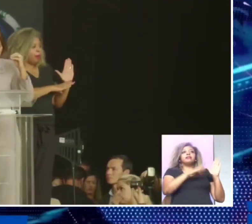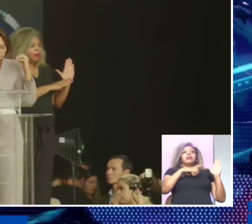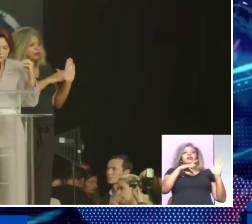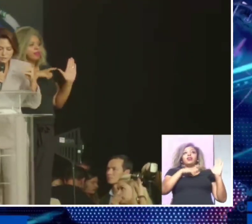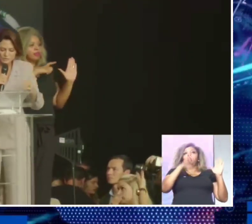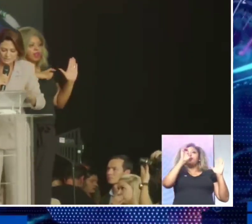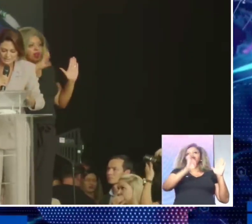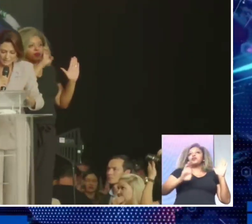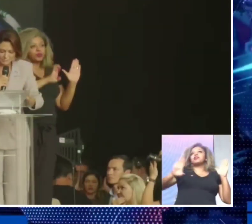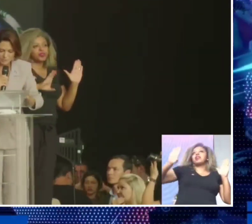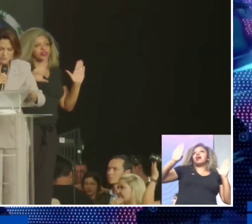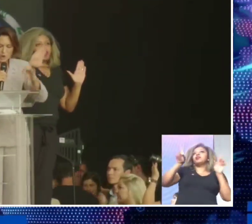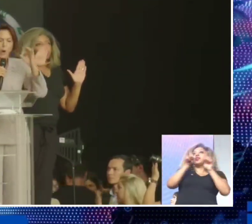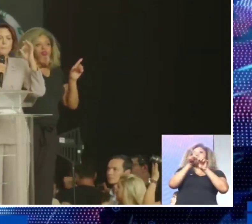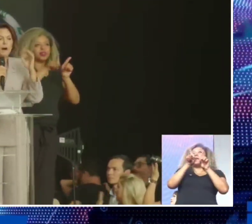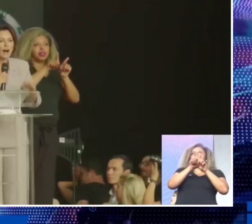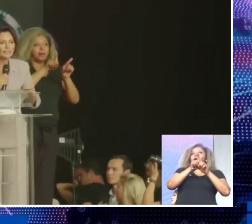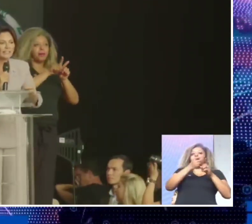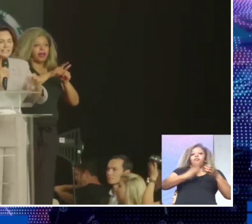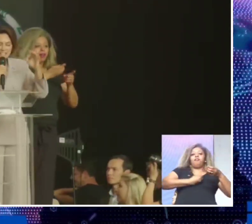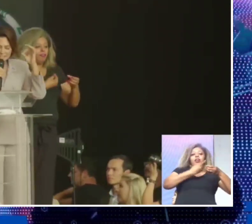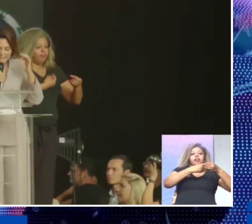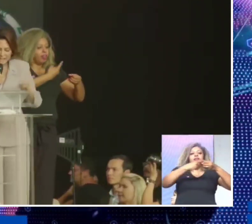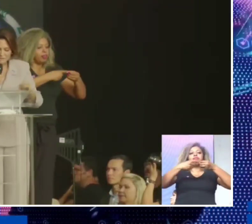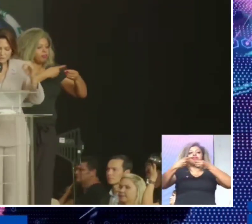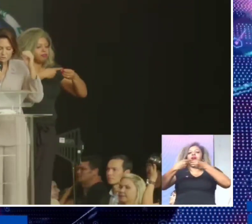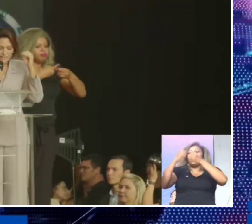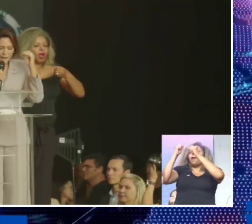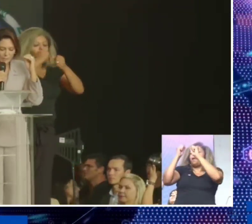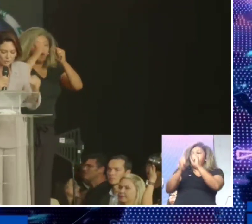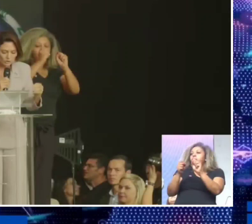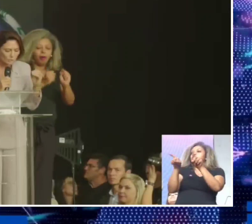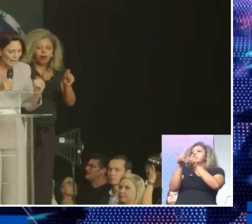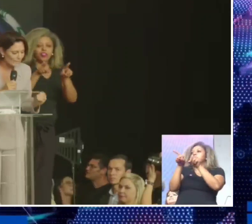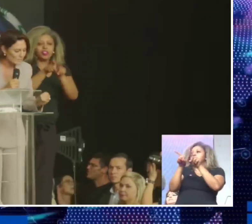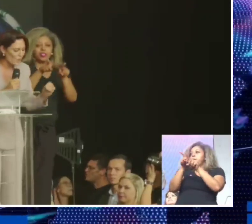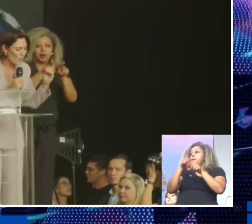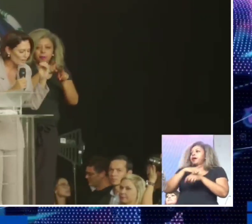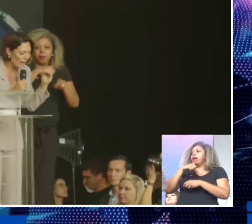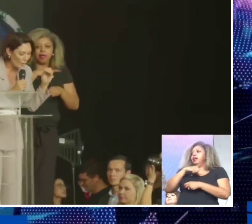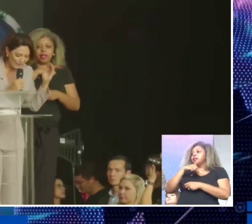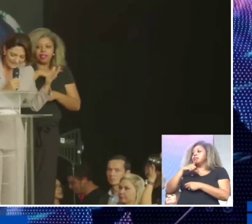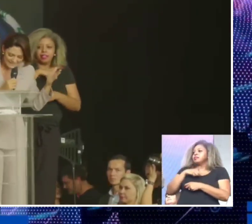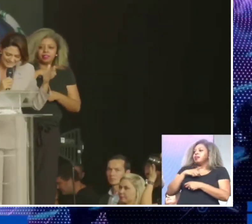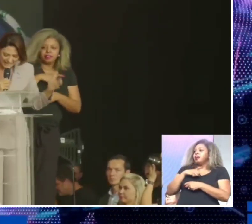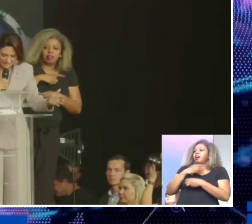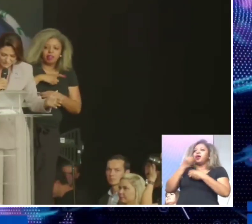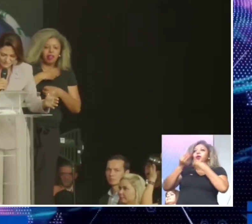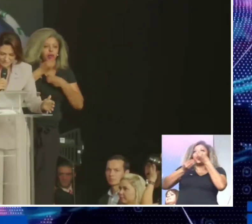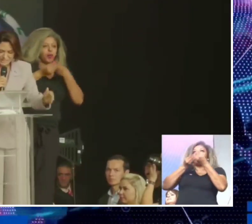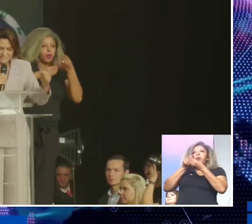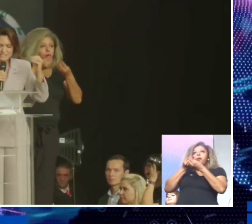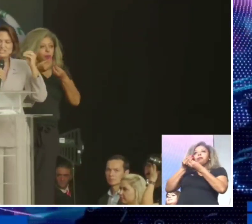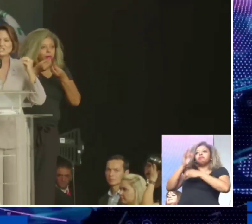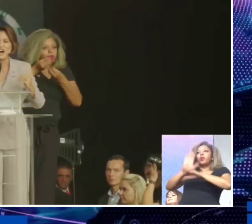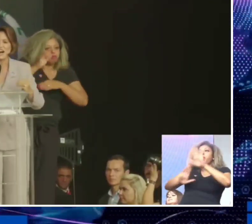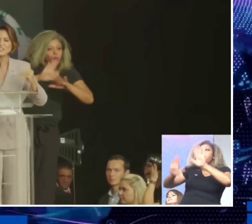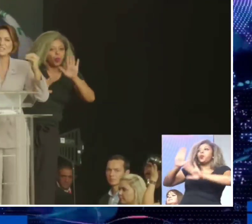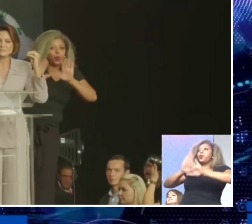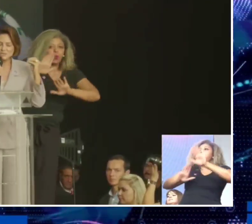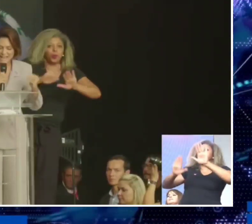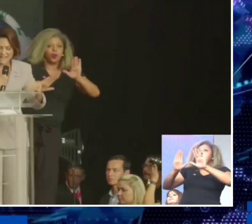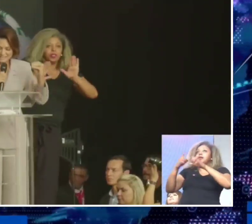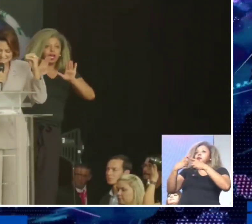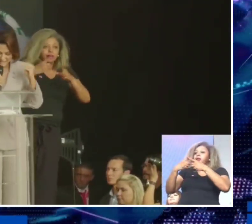quanto nos municípios, podem e devem contar muito mais com o olhar humanizado que só